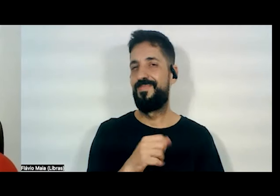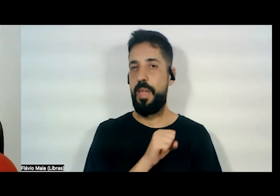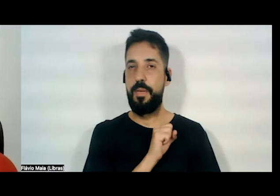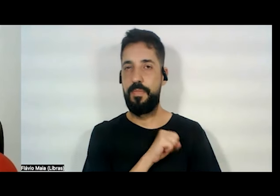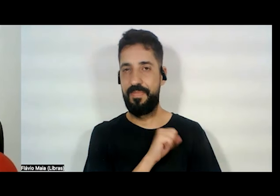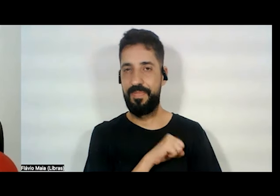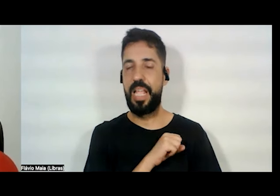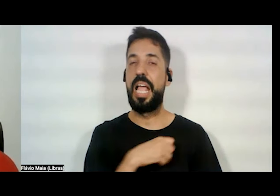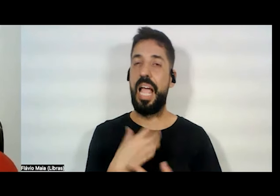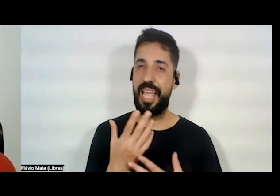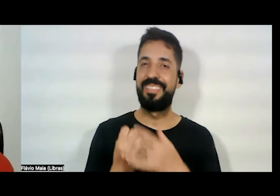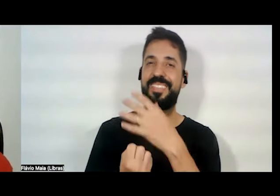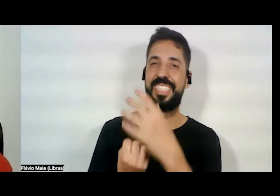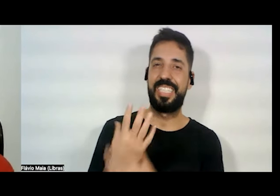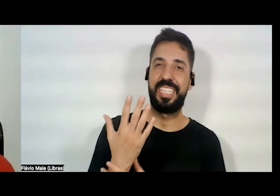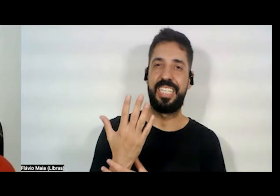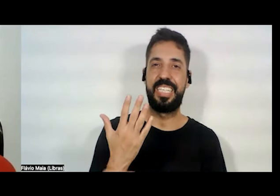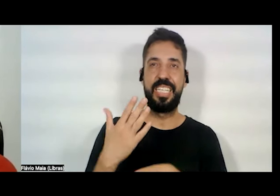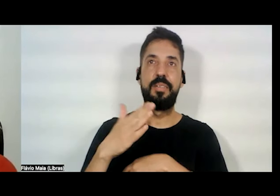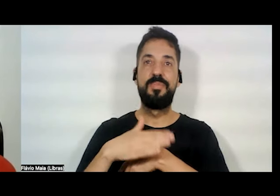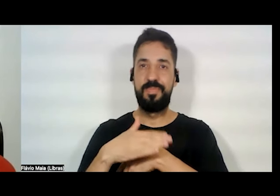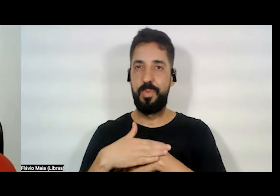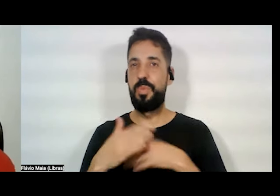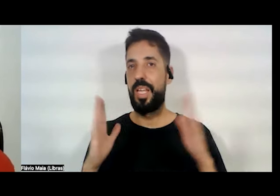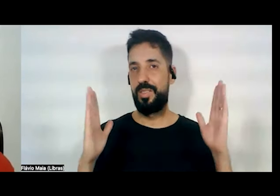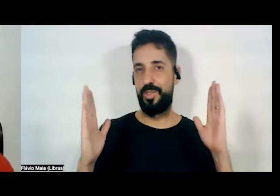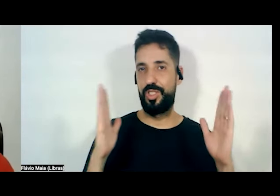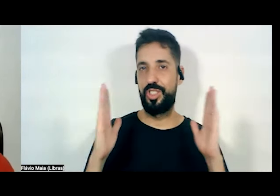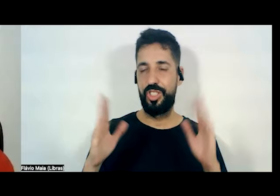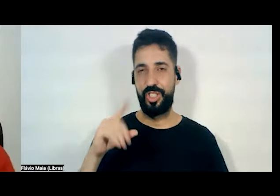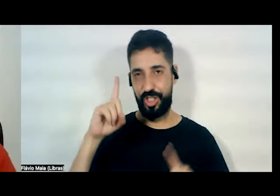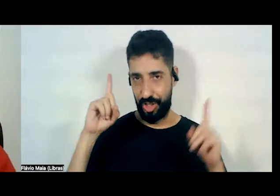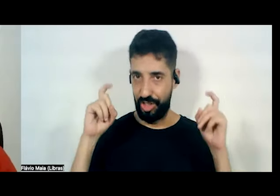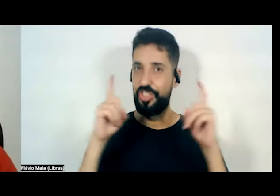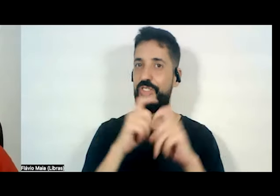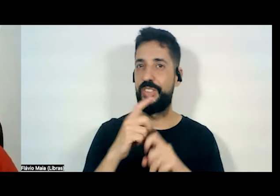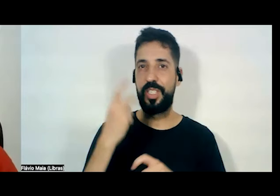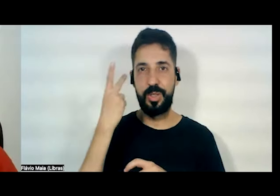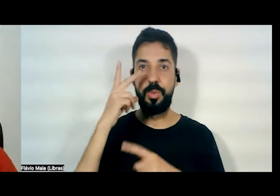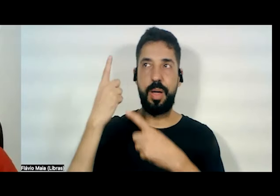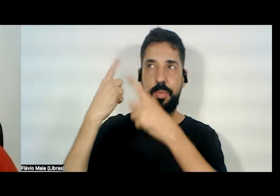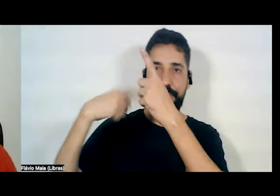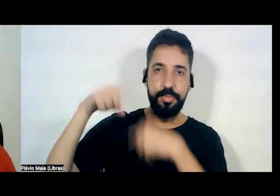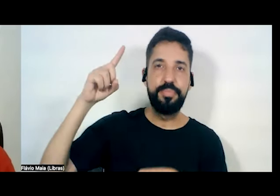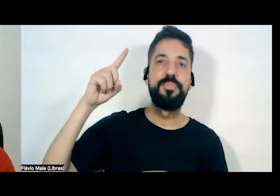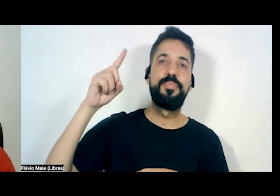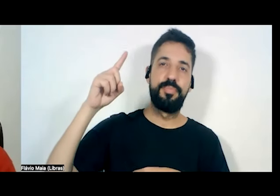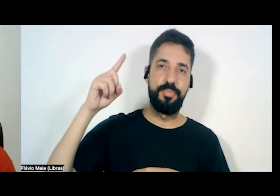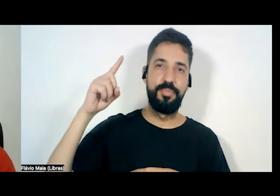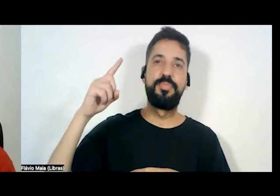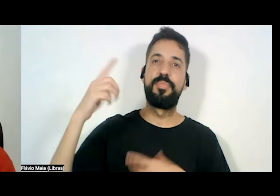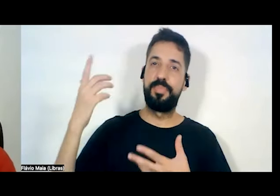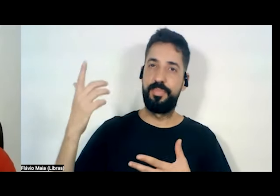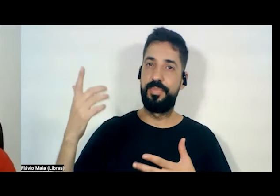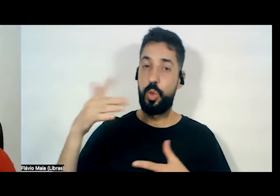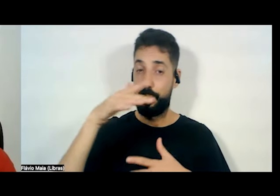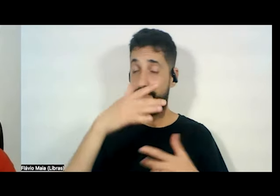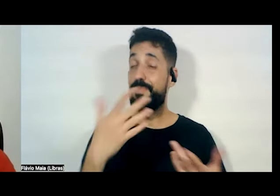situações muito difíceis de serem superadas, se não numa dimensão política,